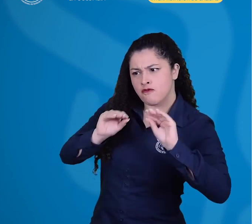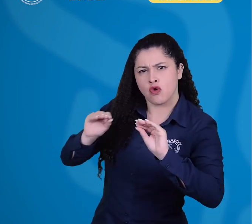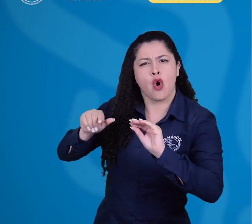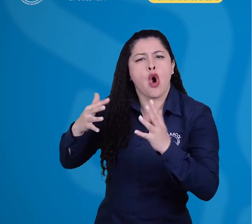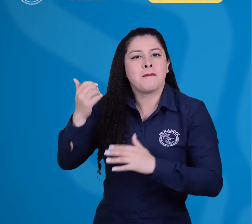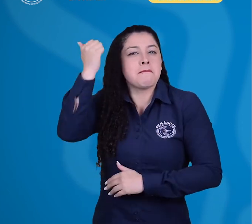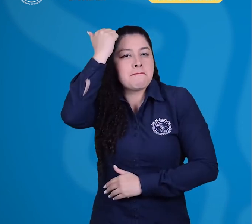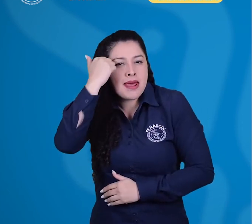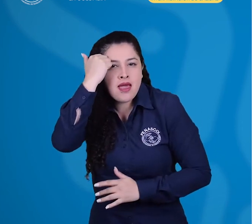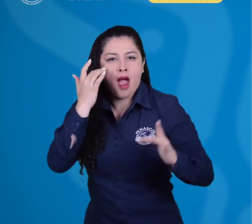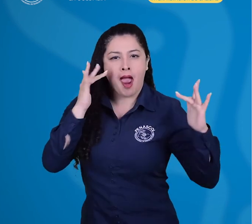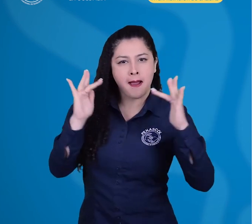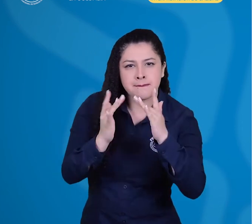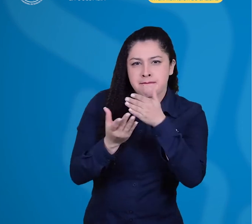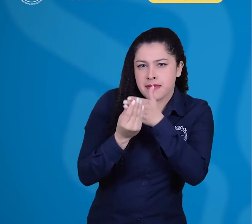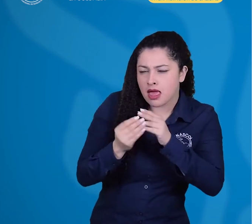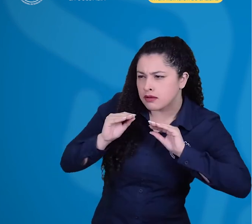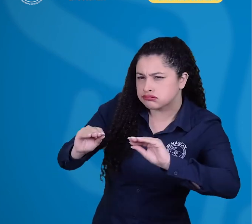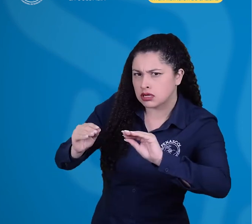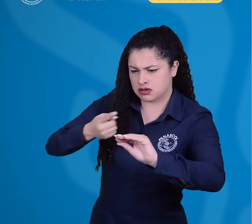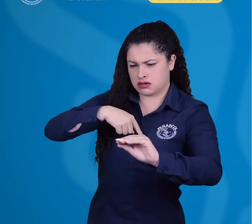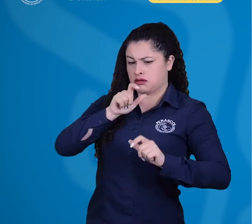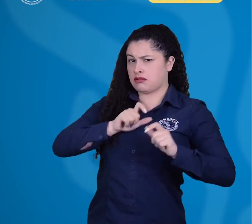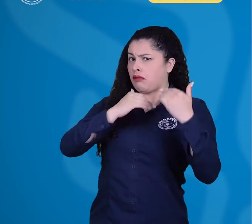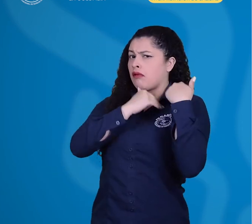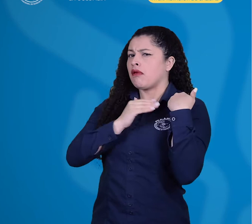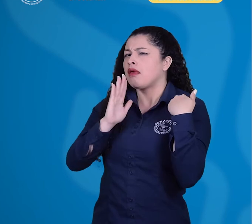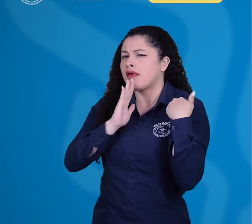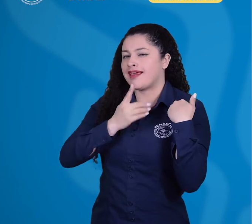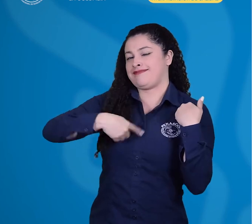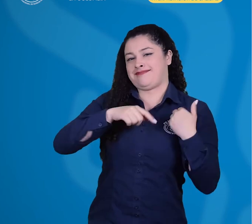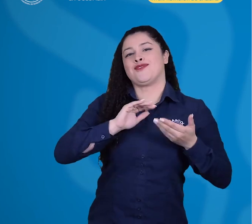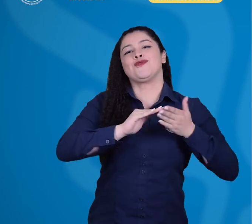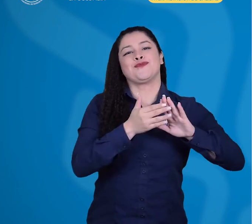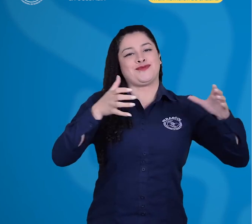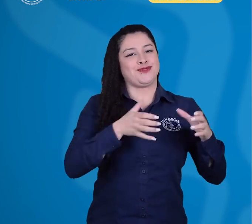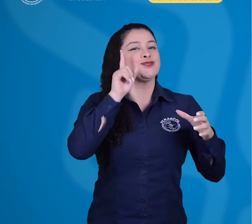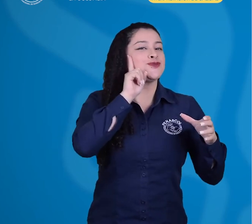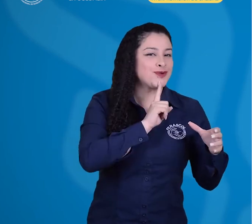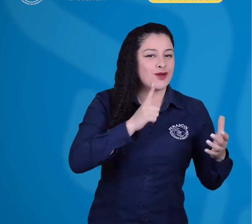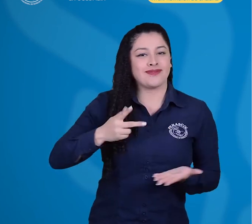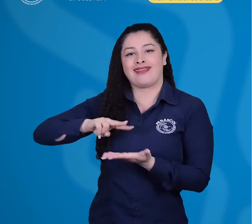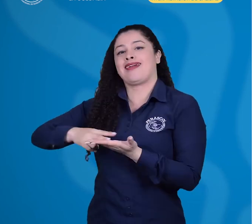de tipo pedagógico, propuestas tanto por organizaciones de comunidad sorda como de intérpretes.